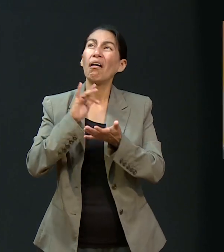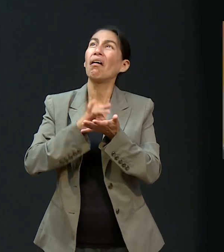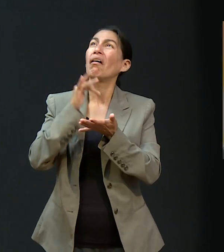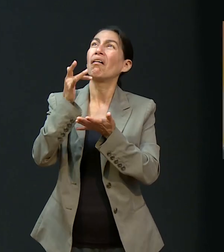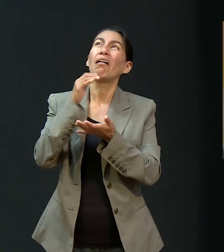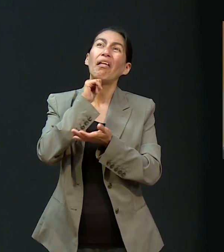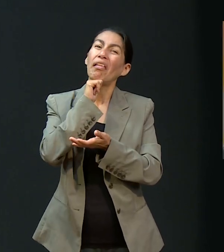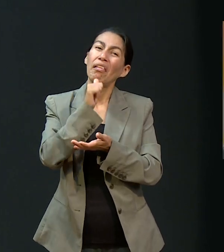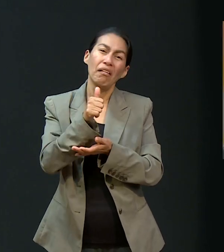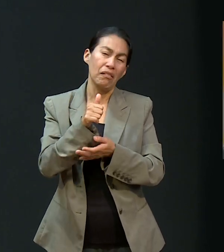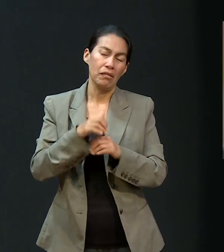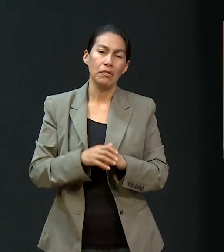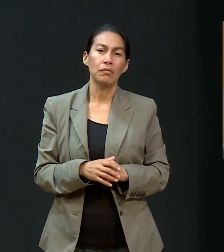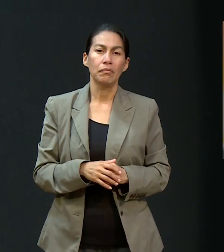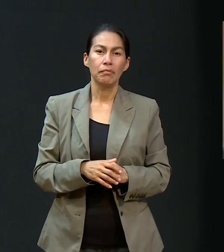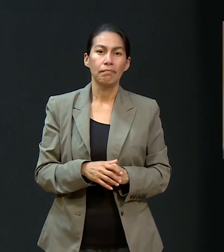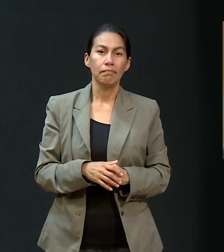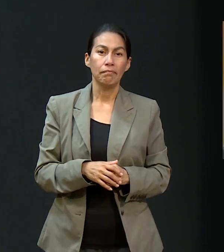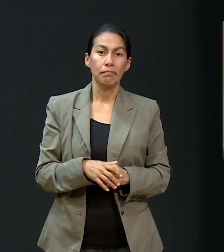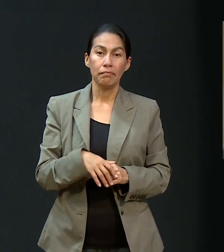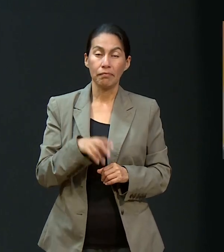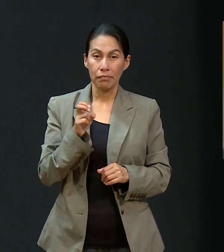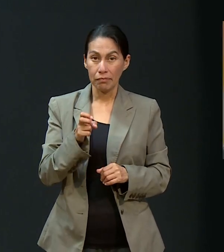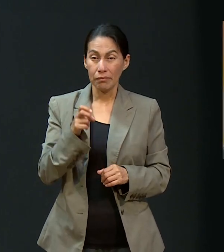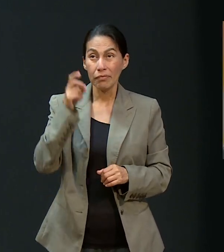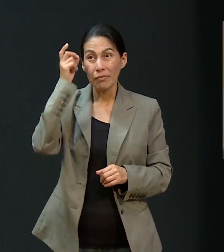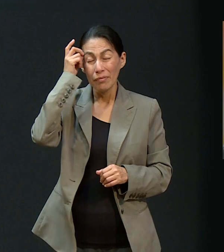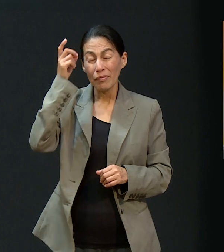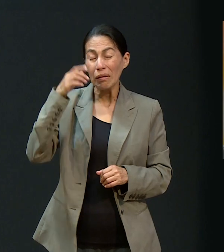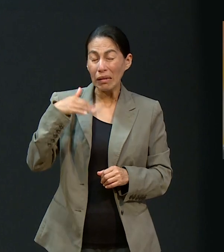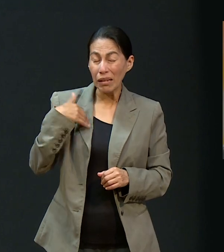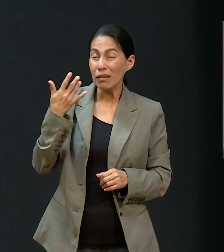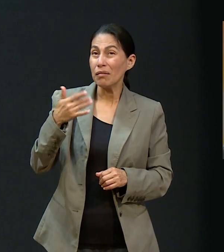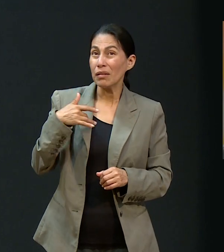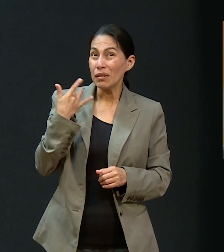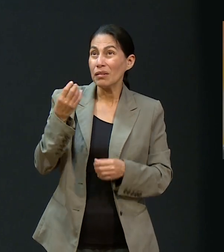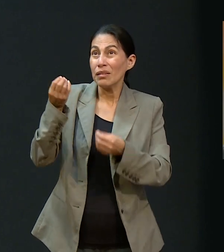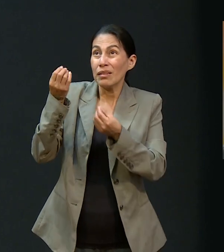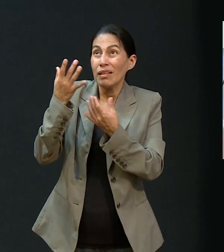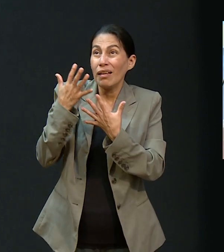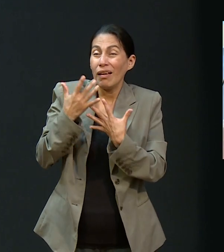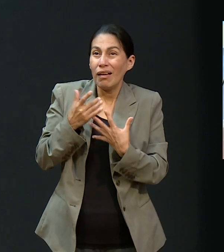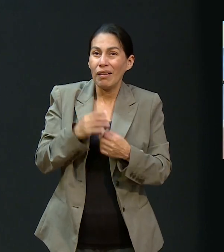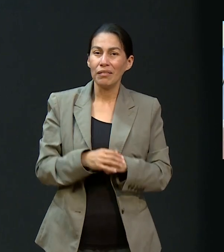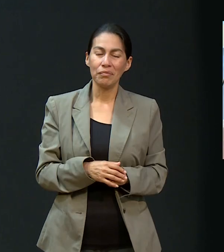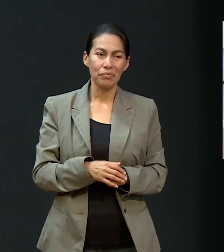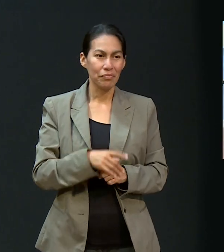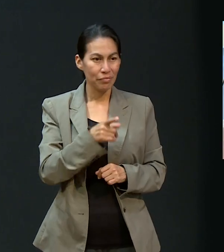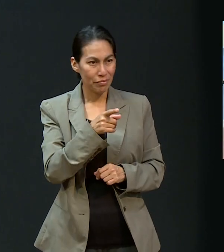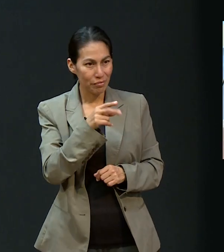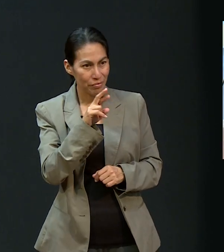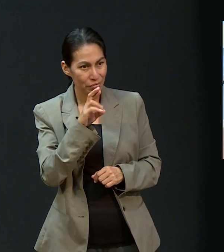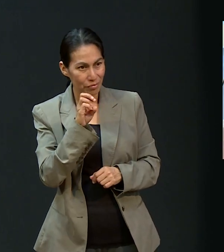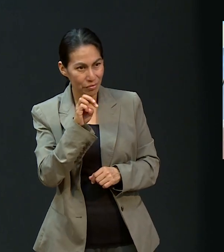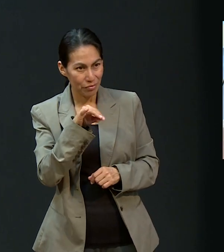y me olvido de ser agradecida con Dios y de ver que es un milagro. Y tú, Romina,